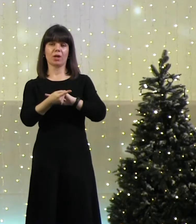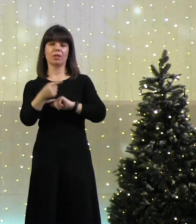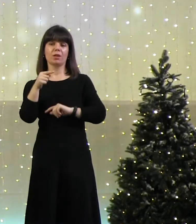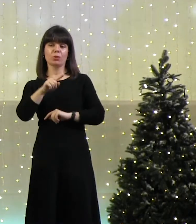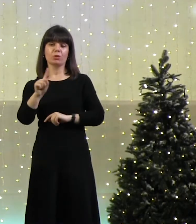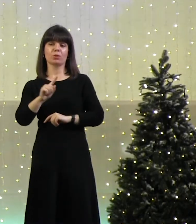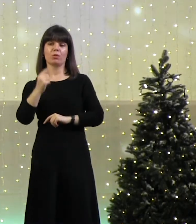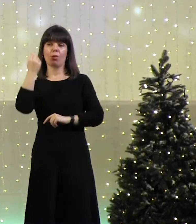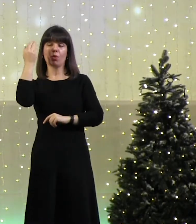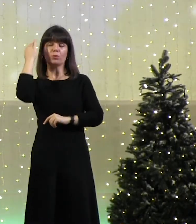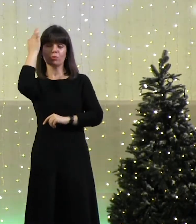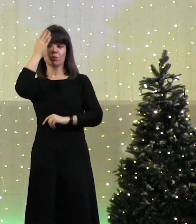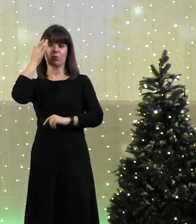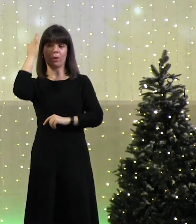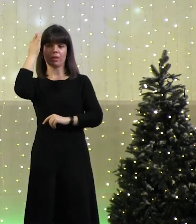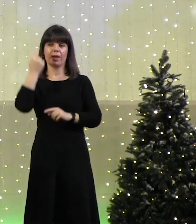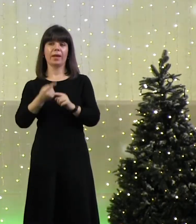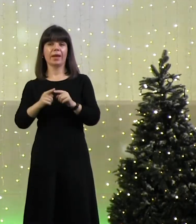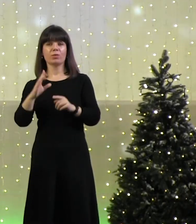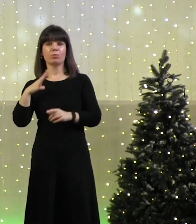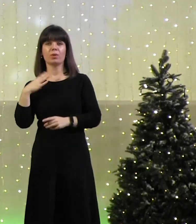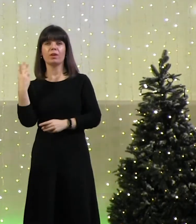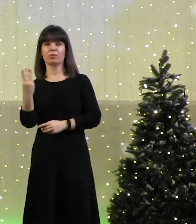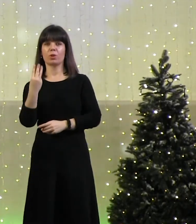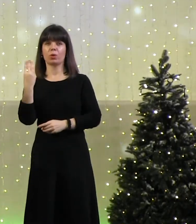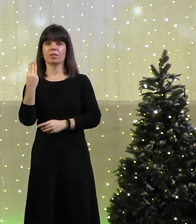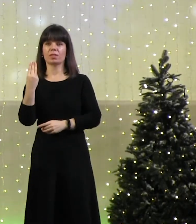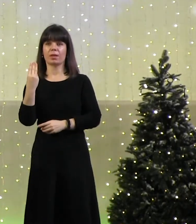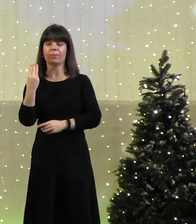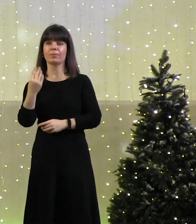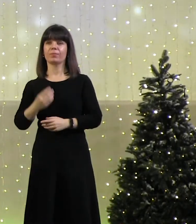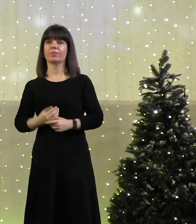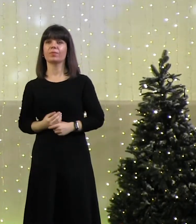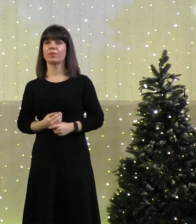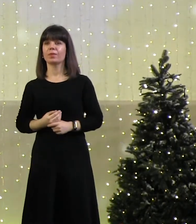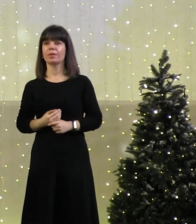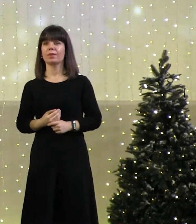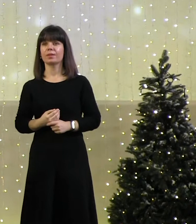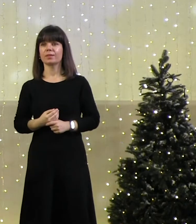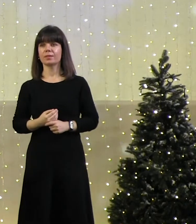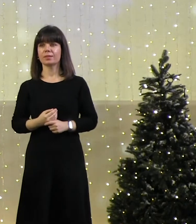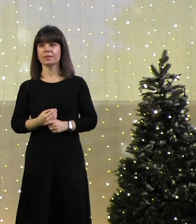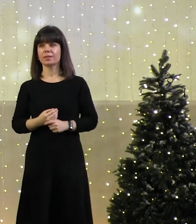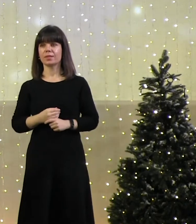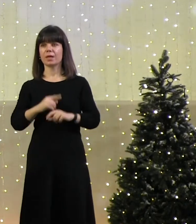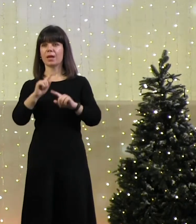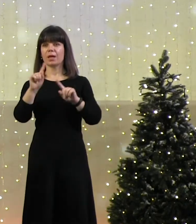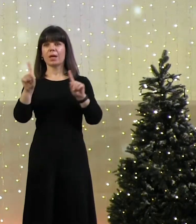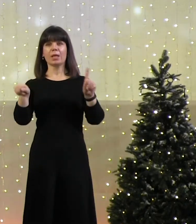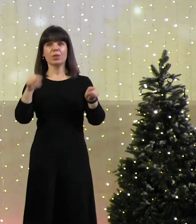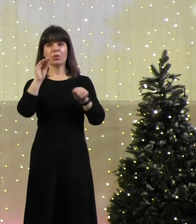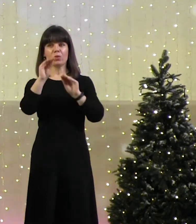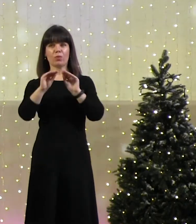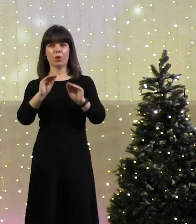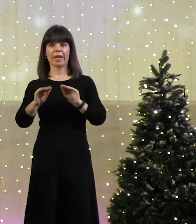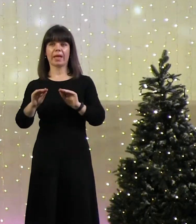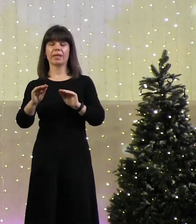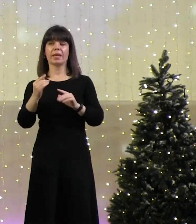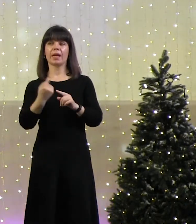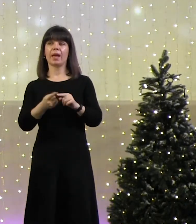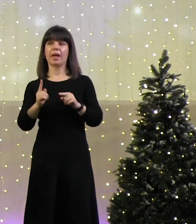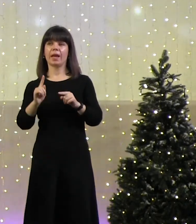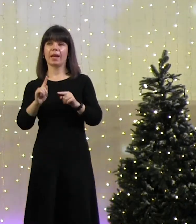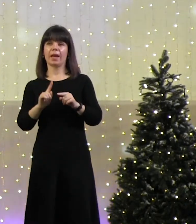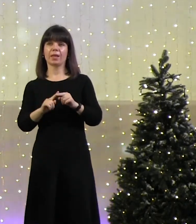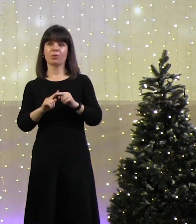о чем он думал. И это было в Троице. Кстати говоря, творение — это тоже средство